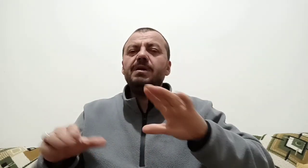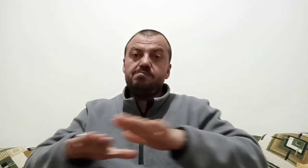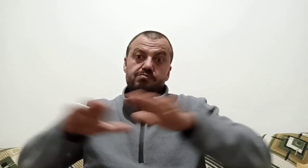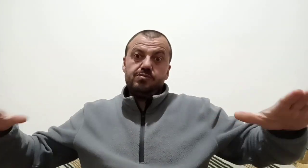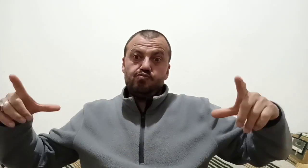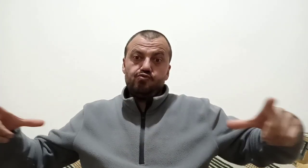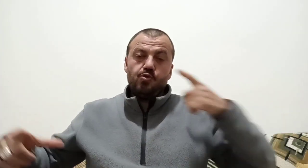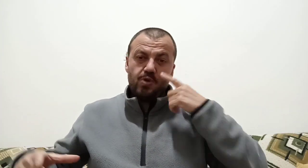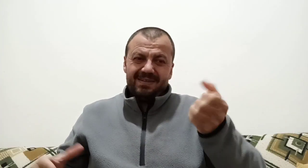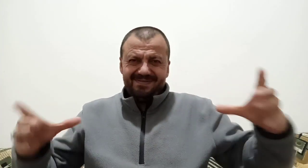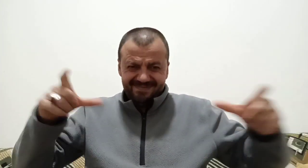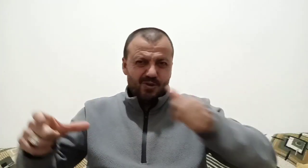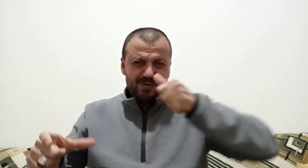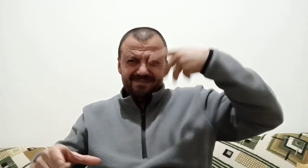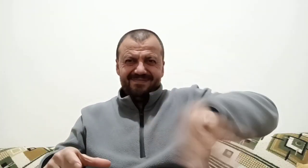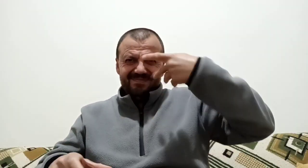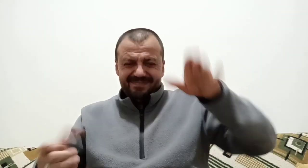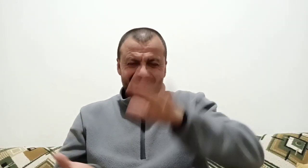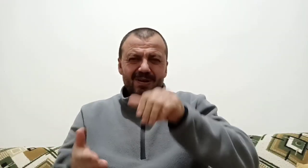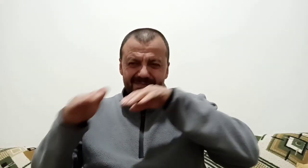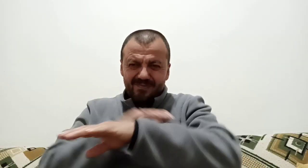tekrar almaya gitti